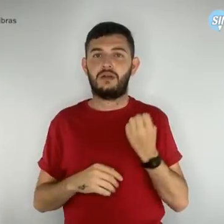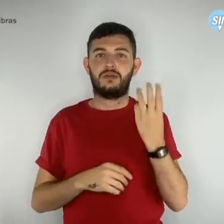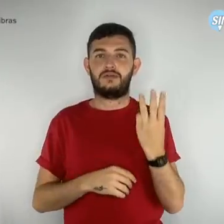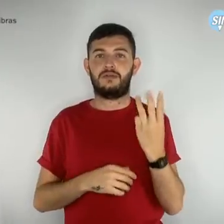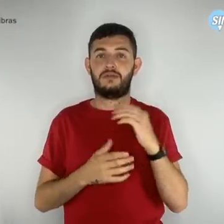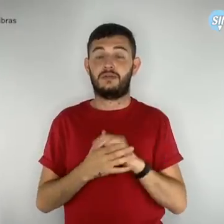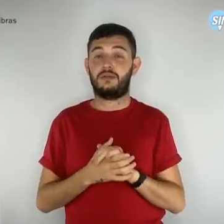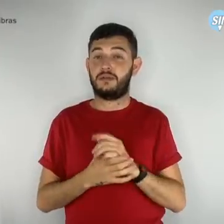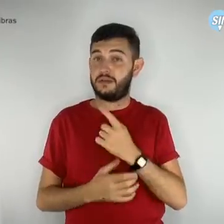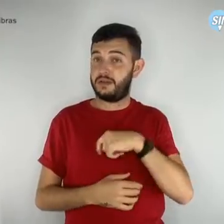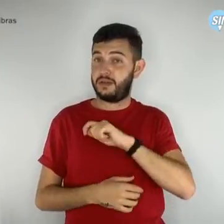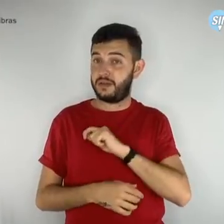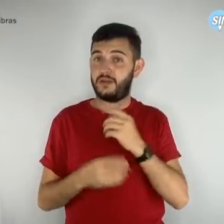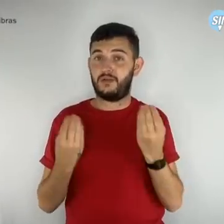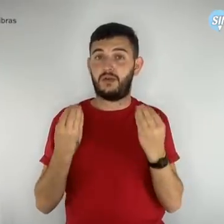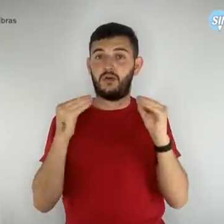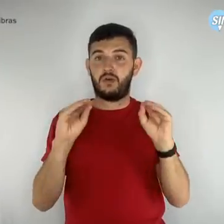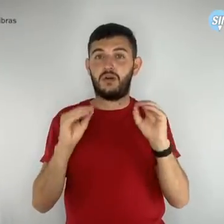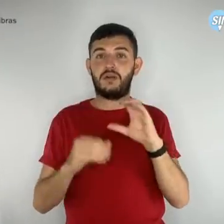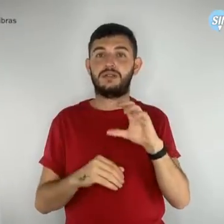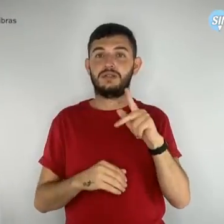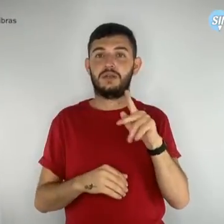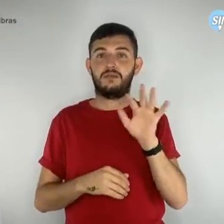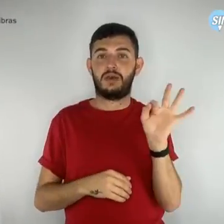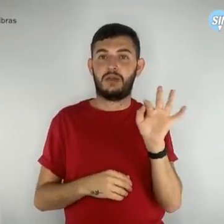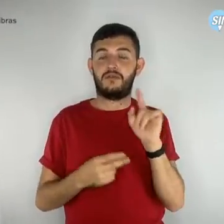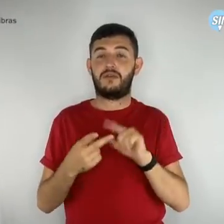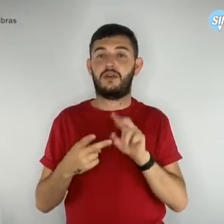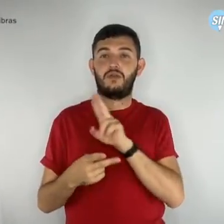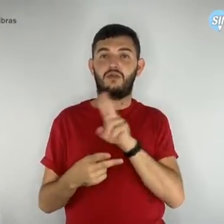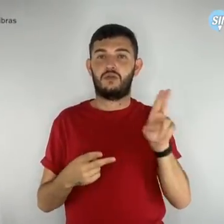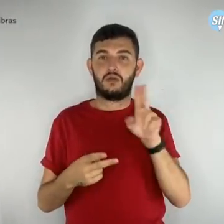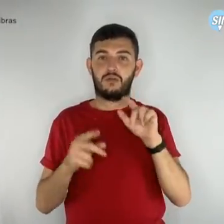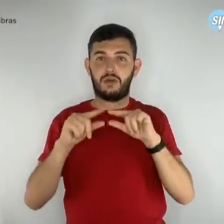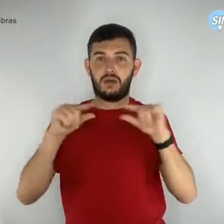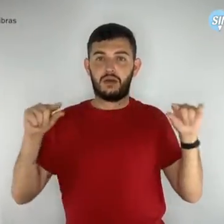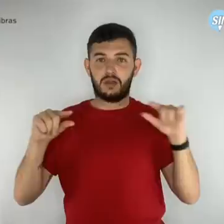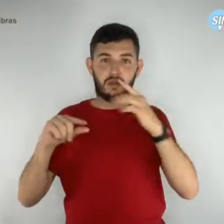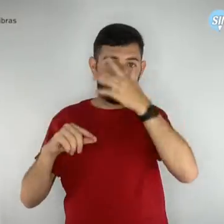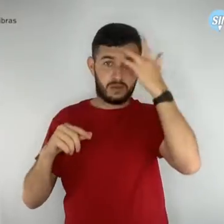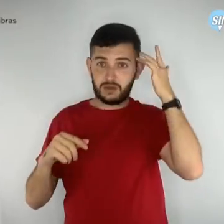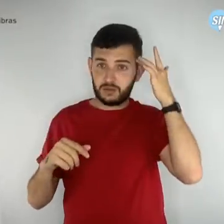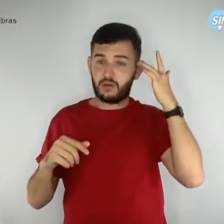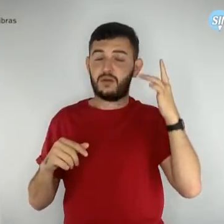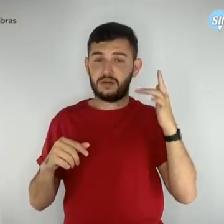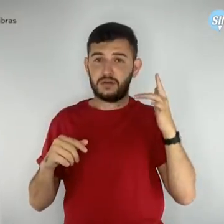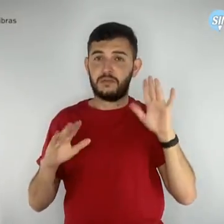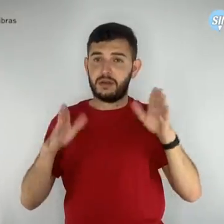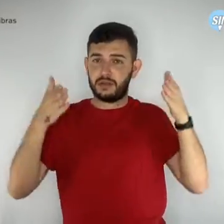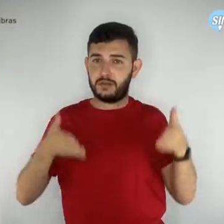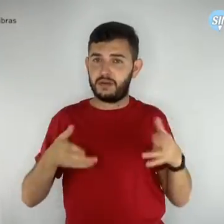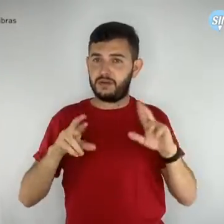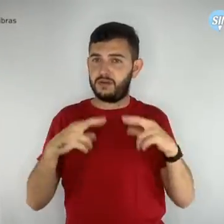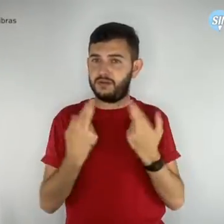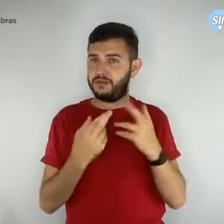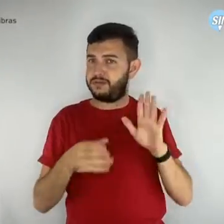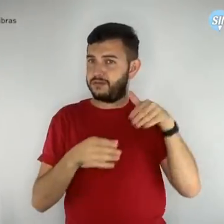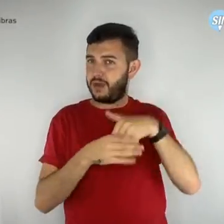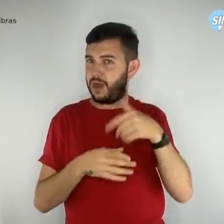e o nome de cada participante da reunião na qual ocorreu a eleição. Atenção! É de